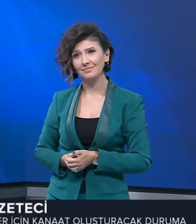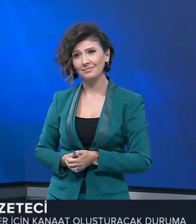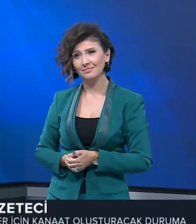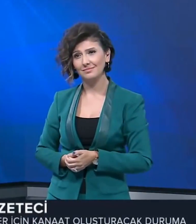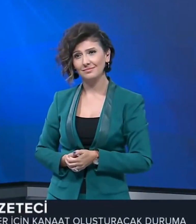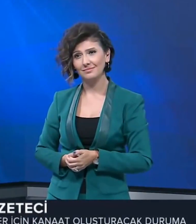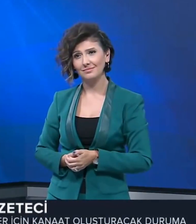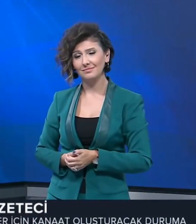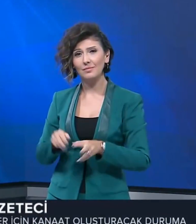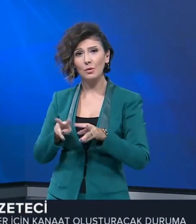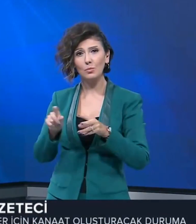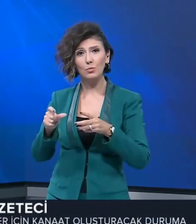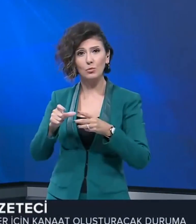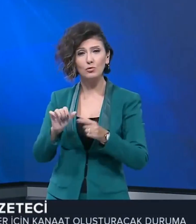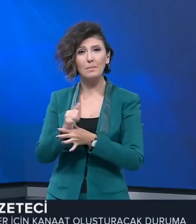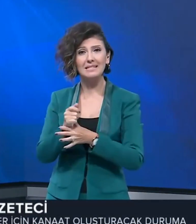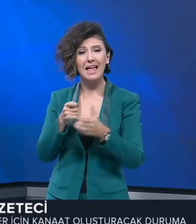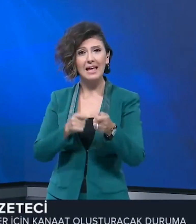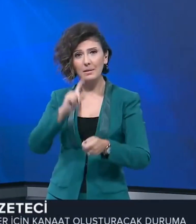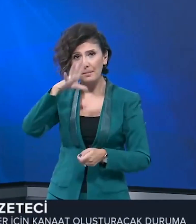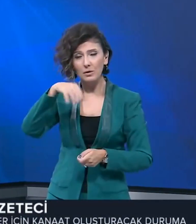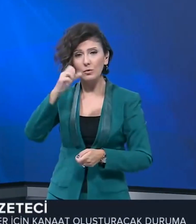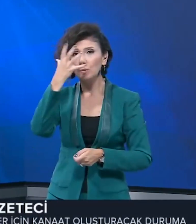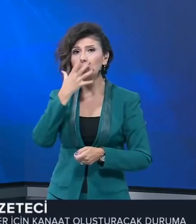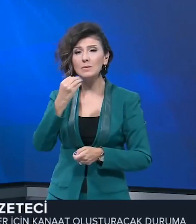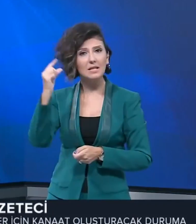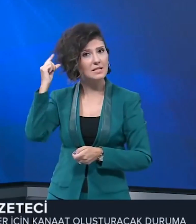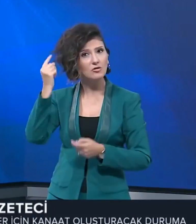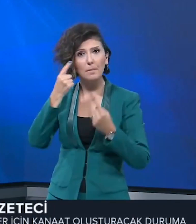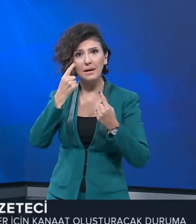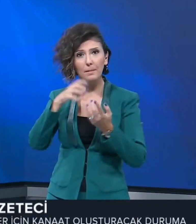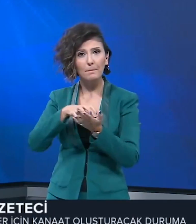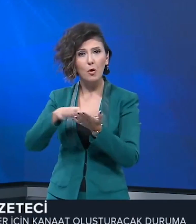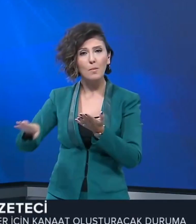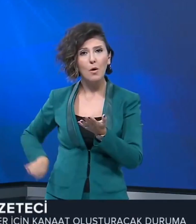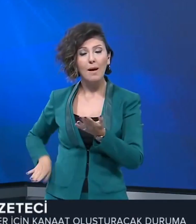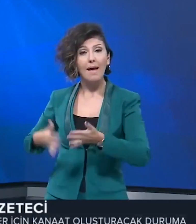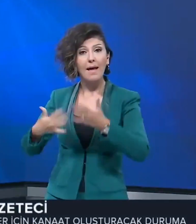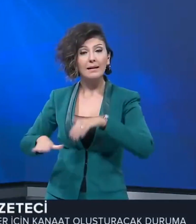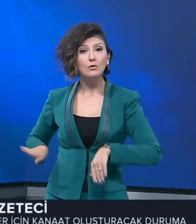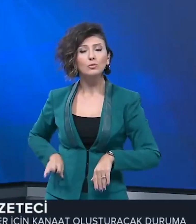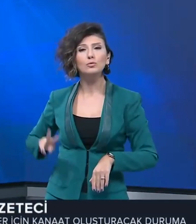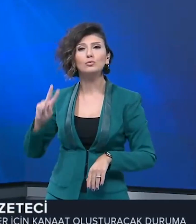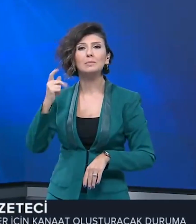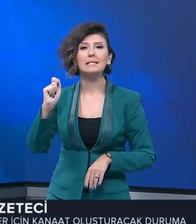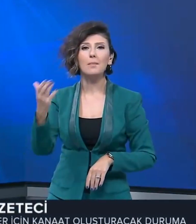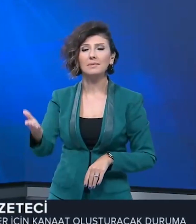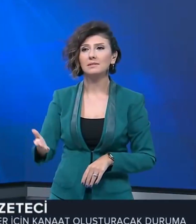Muş mesleki eğitim merkezi güzellik ve saç bakım bölümü öğrencileri engelli çocuklara sürpriz yaptı.